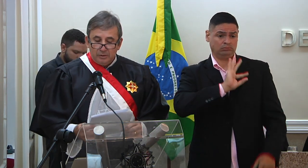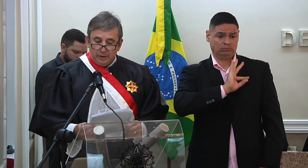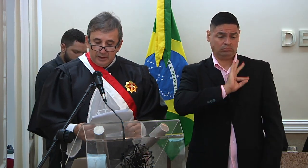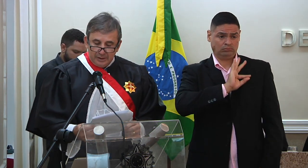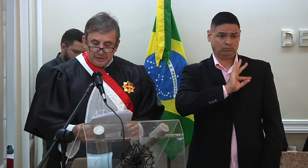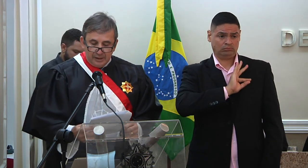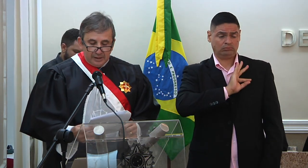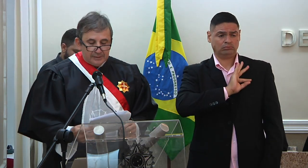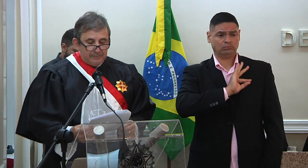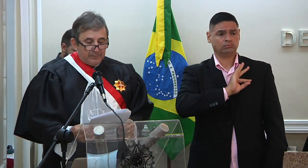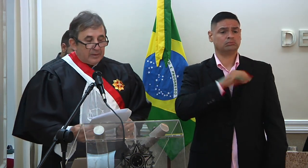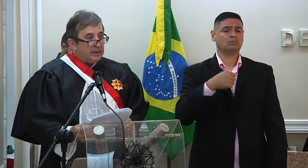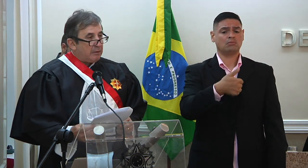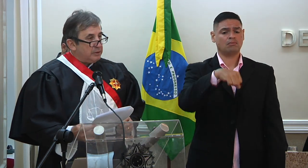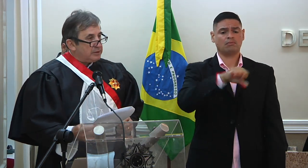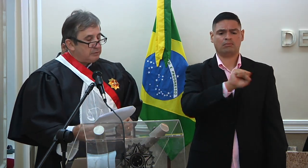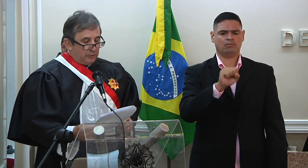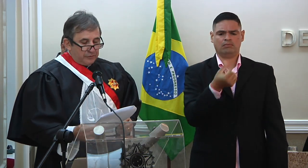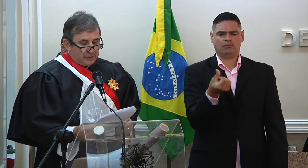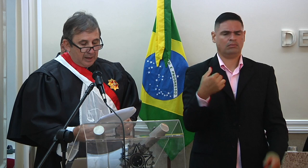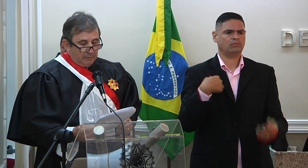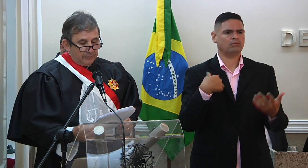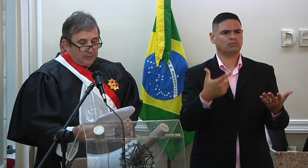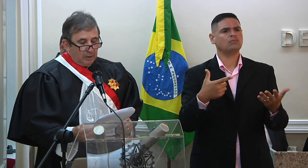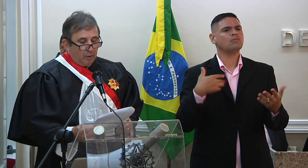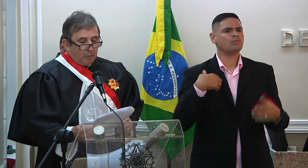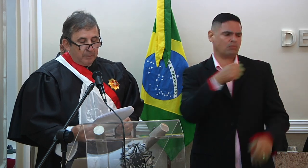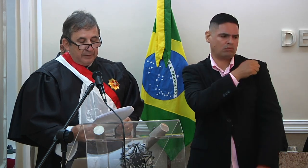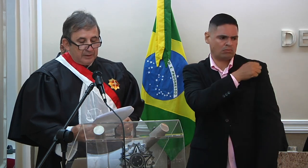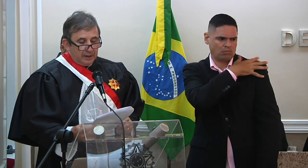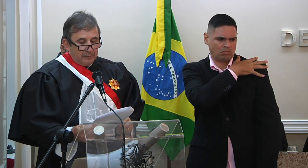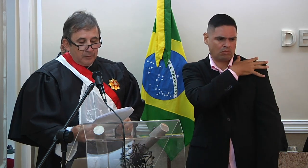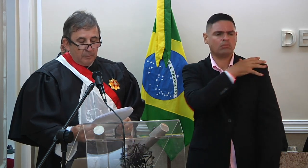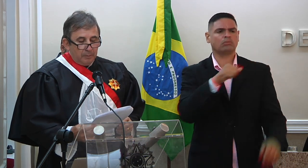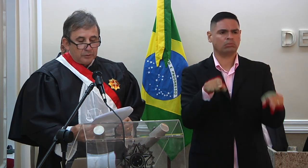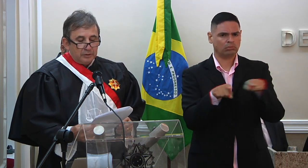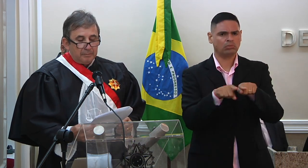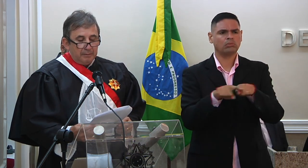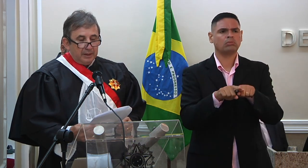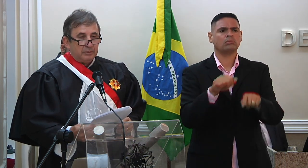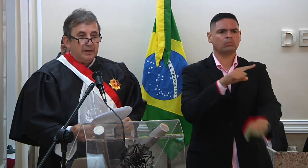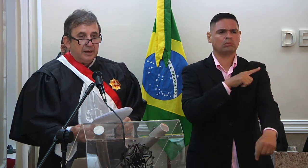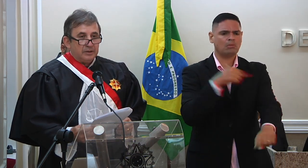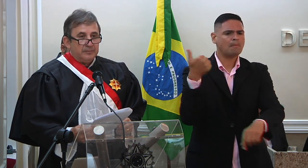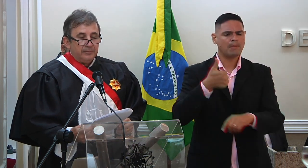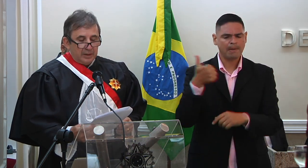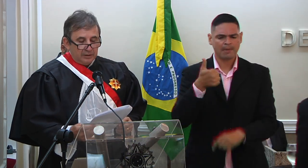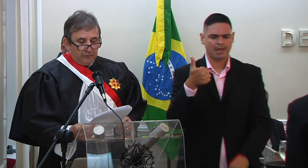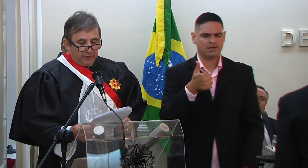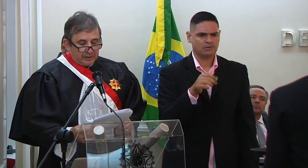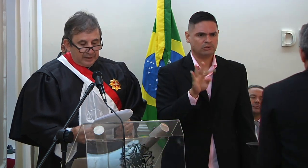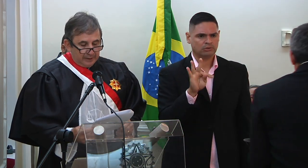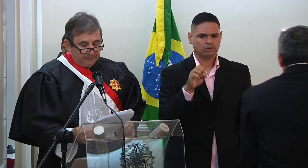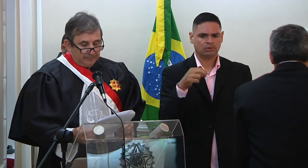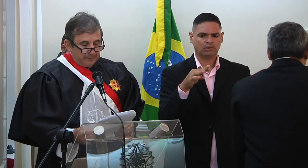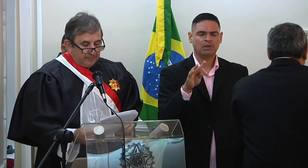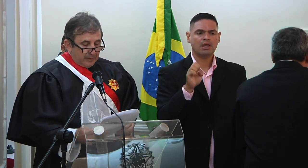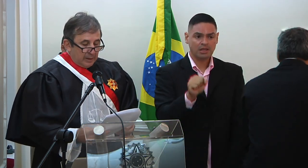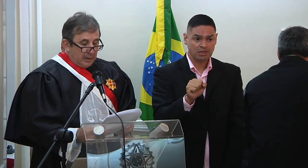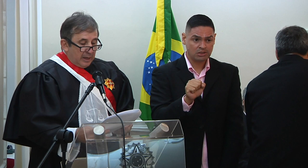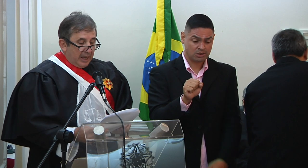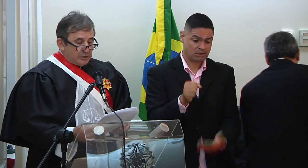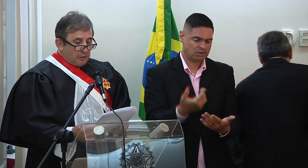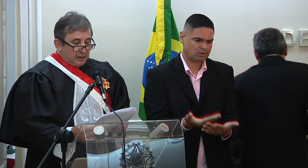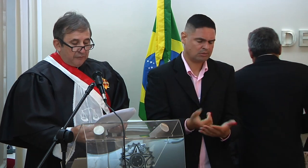1986, na condição de oficial, ocupando então o posto de primeiro-tenente de infantaria.